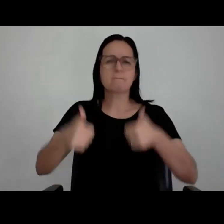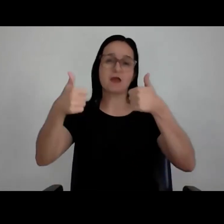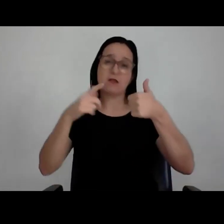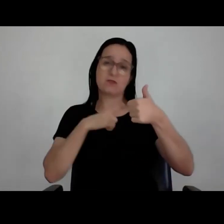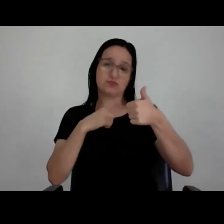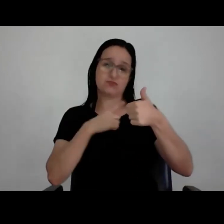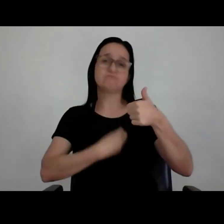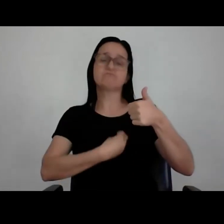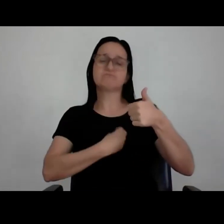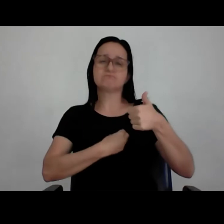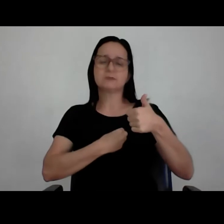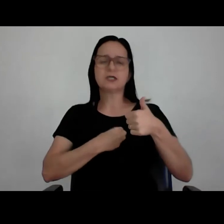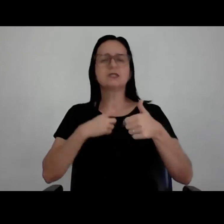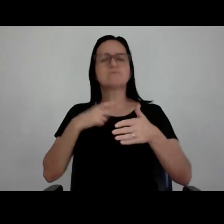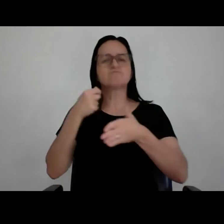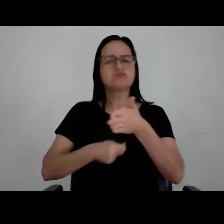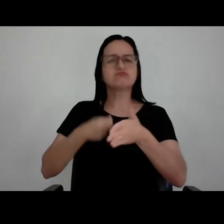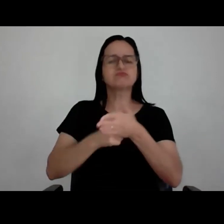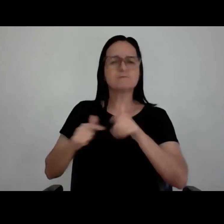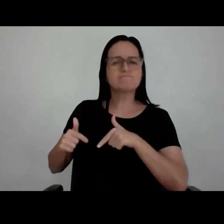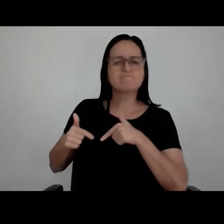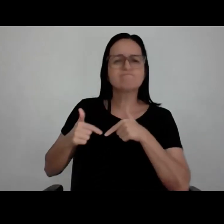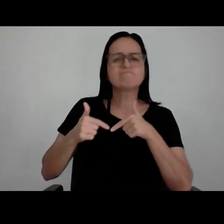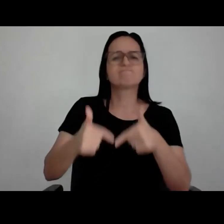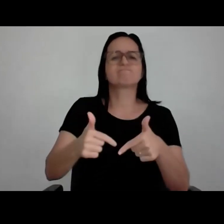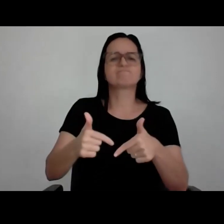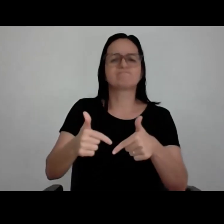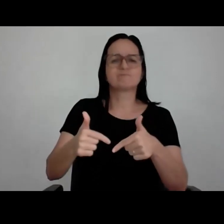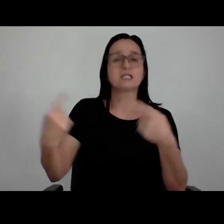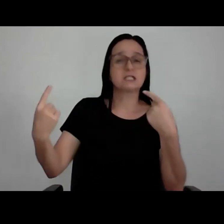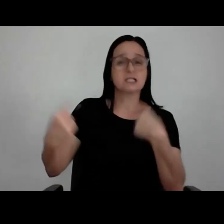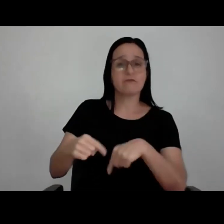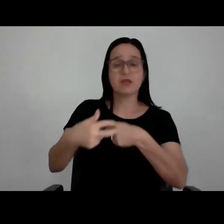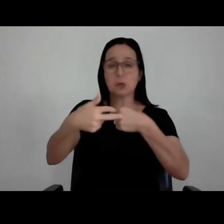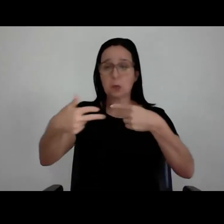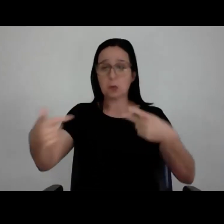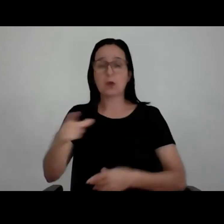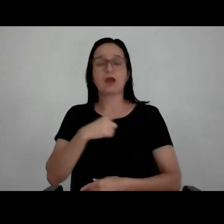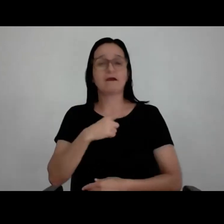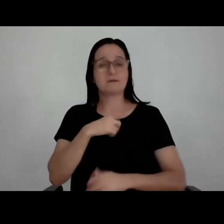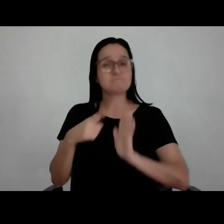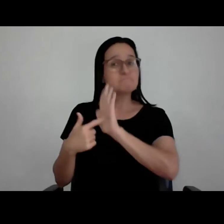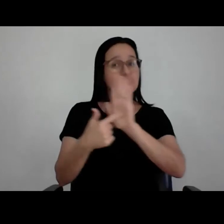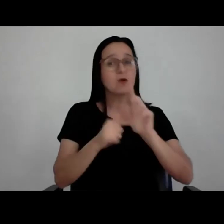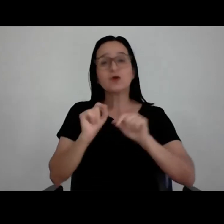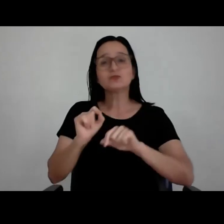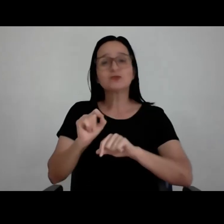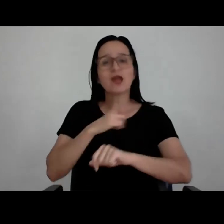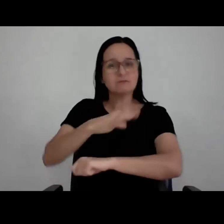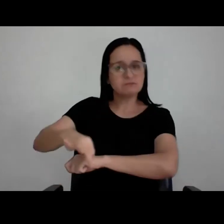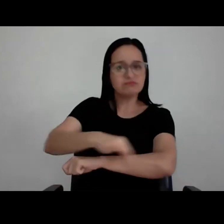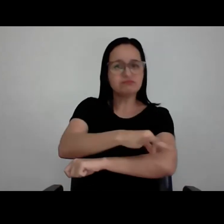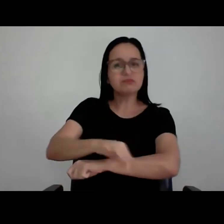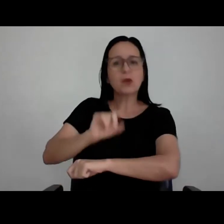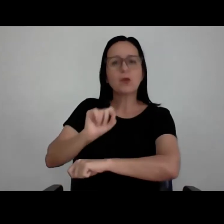consegue enfrentar desafios, riscos. O que falo da arquitetura também é que a gente se prende muito que a arquitetura é uma